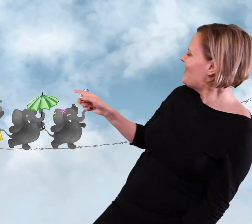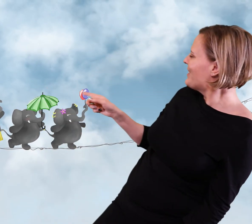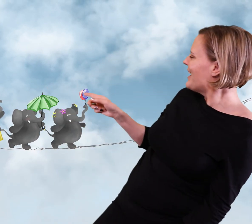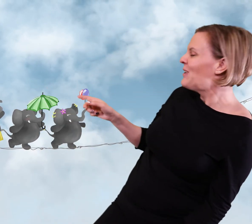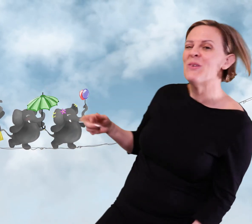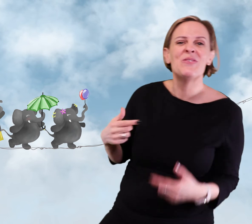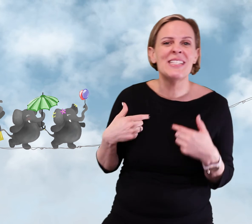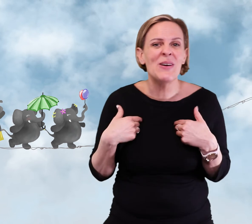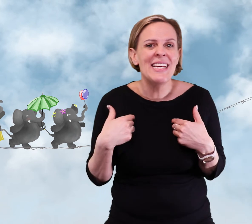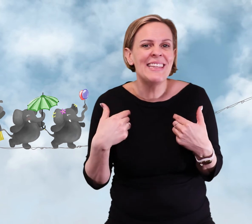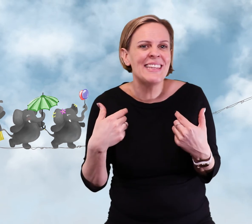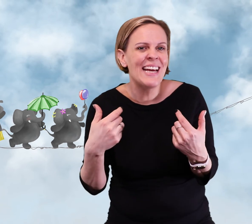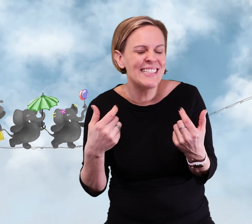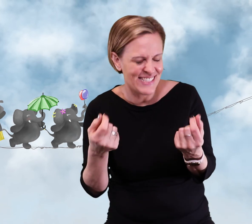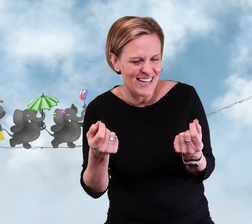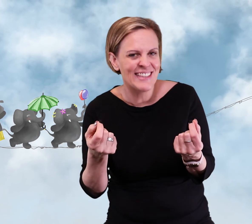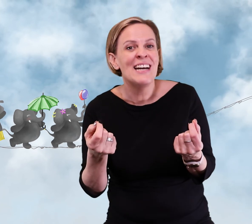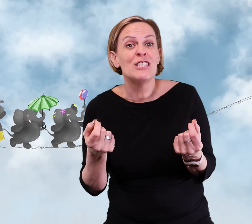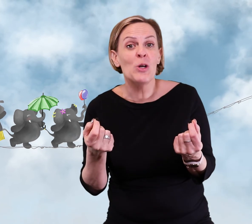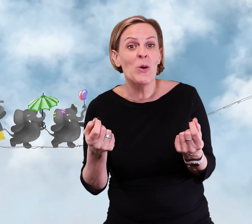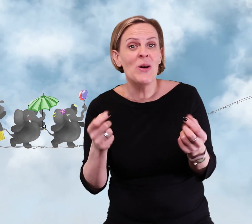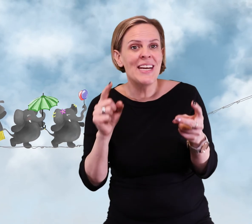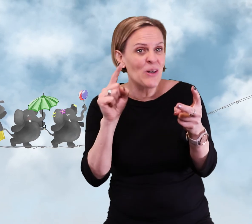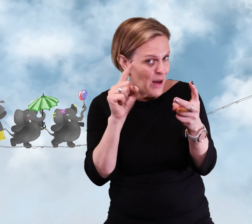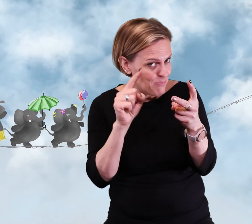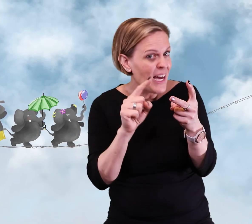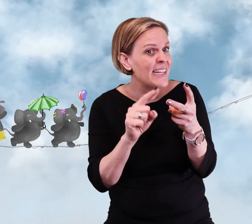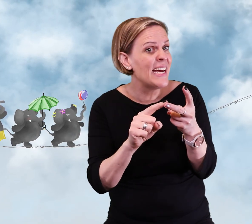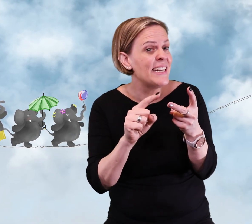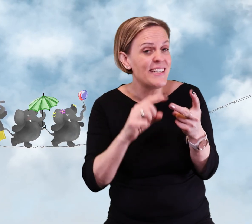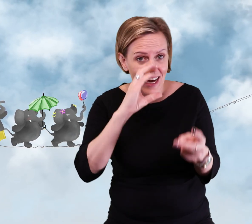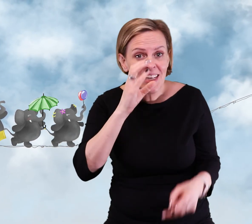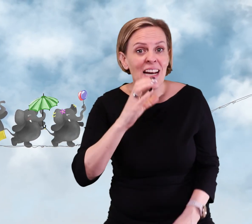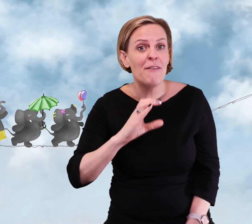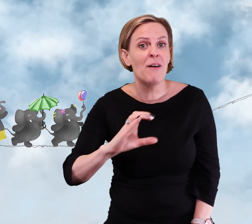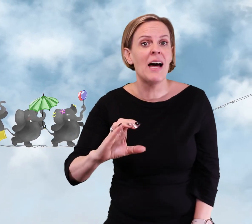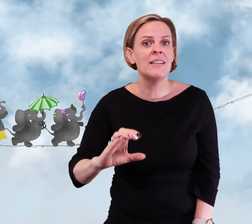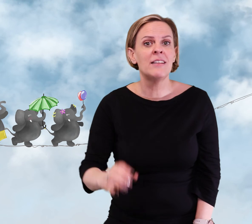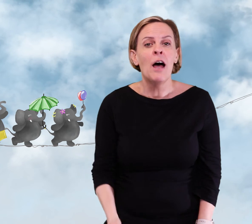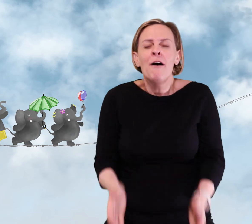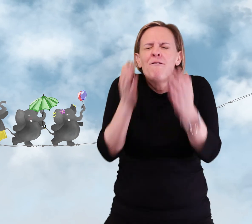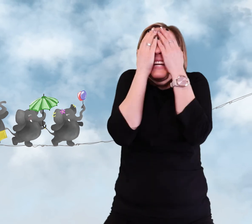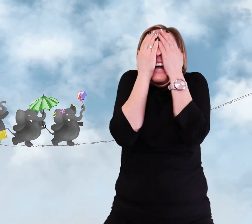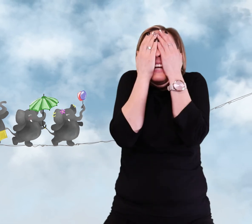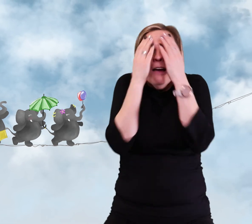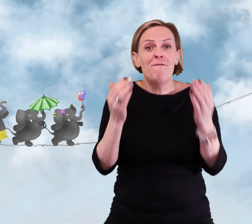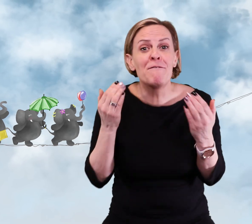tyckte de var så intressant Så de gick och hämtade en annan elefant Moi nej! Vi